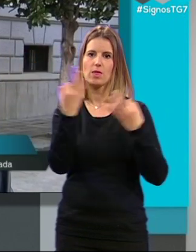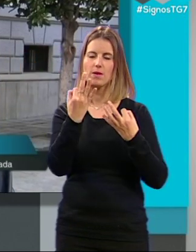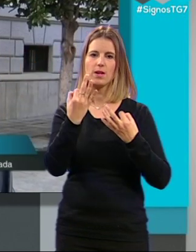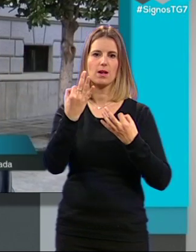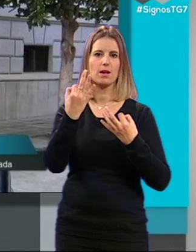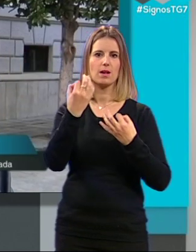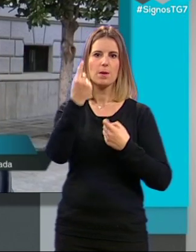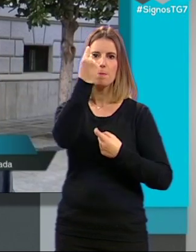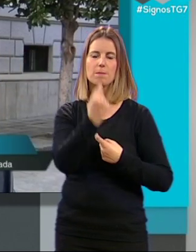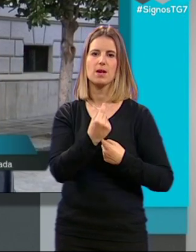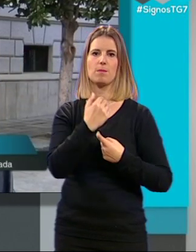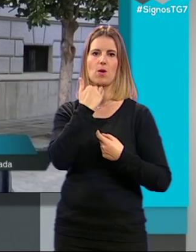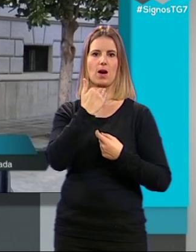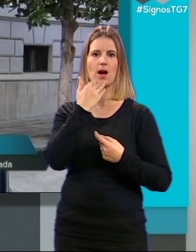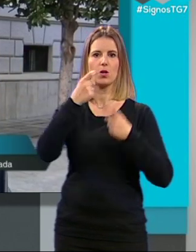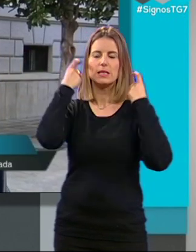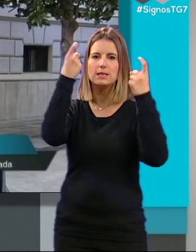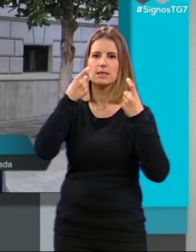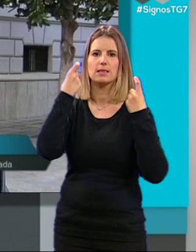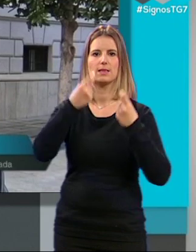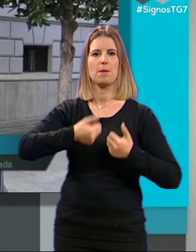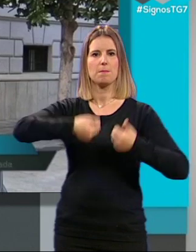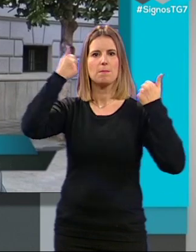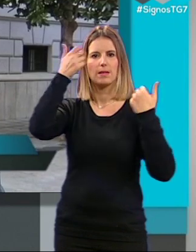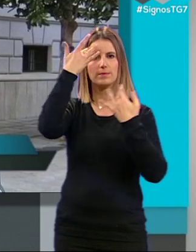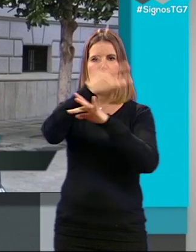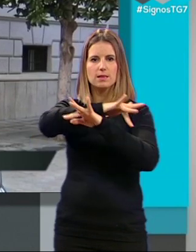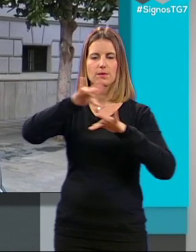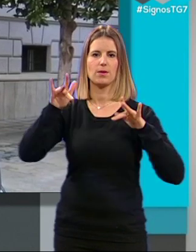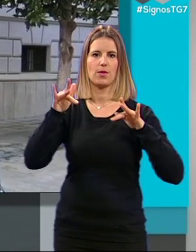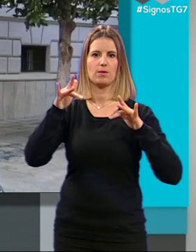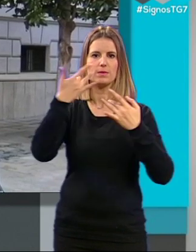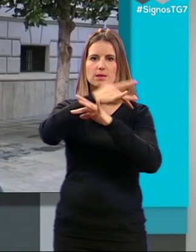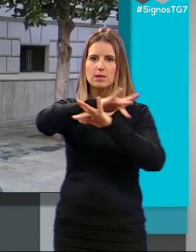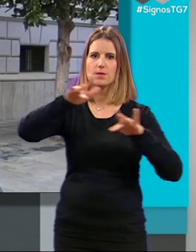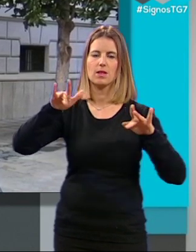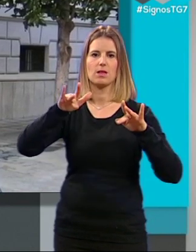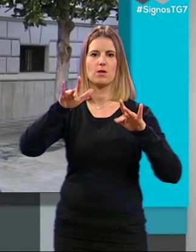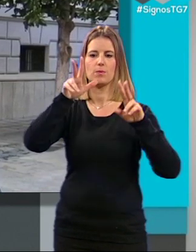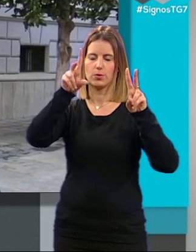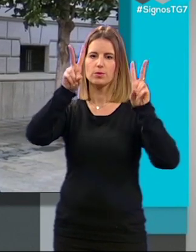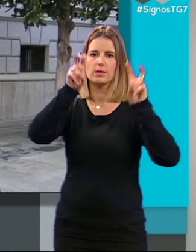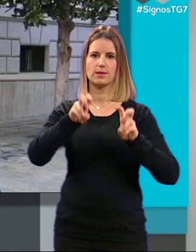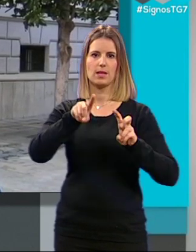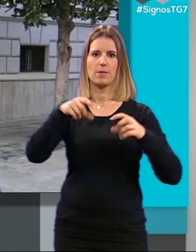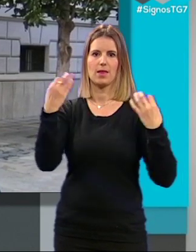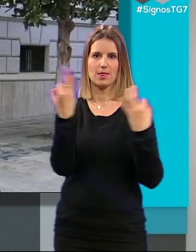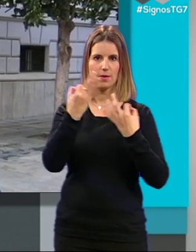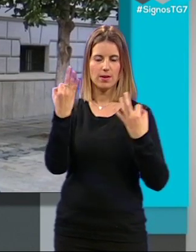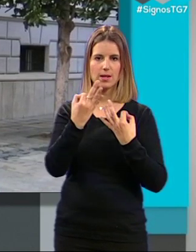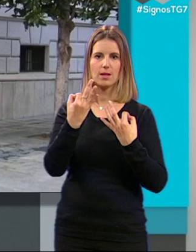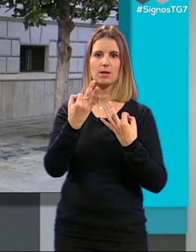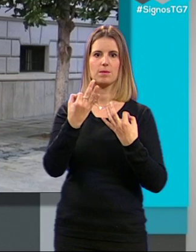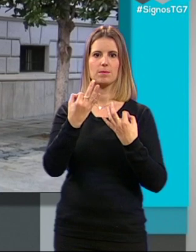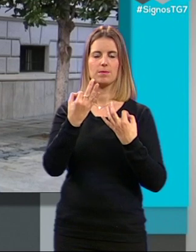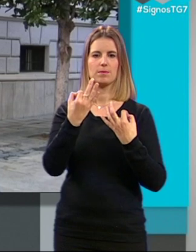menos de aumentar la sensibilización respecto al asunto, debería de